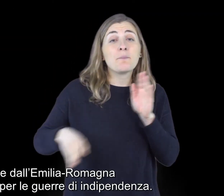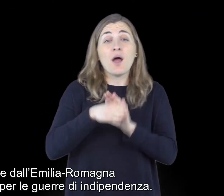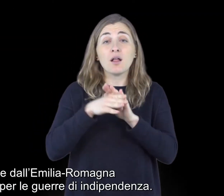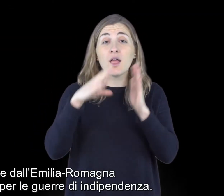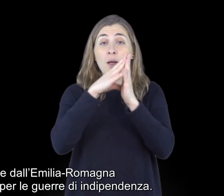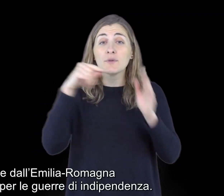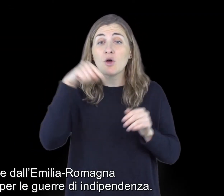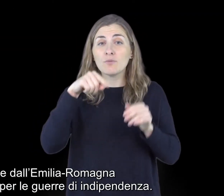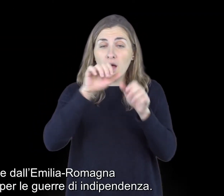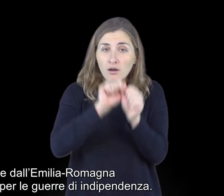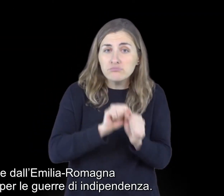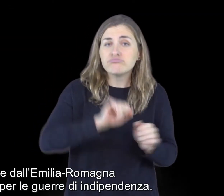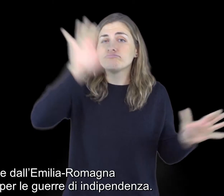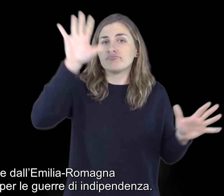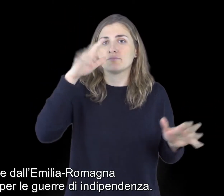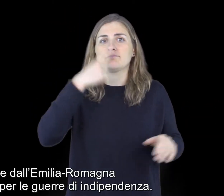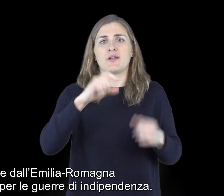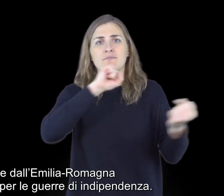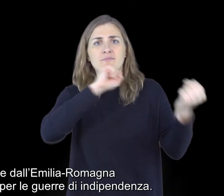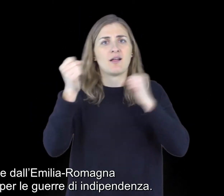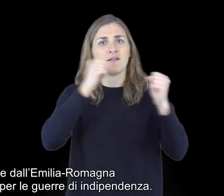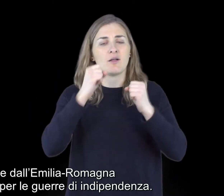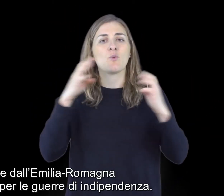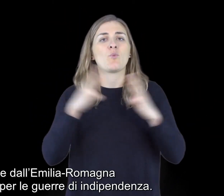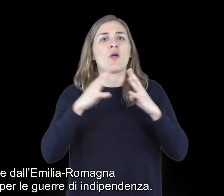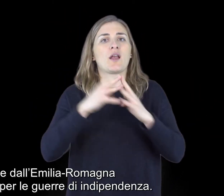che dall'Emilia Romagna partirono per le guerre di indipendenza.